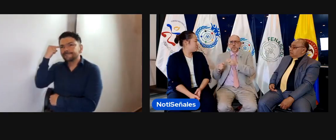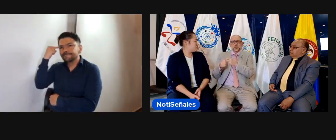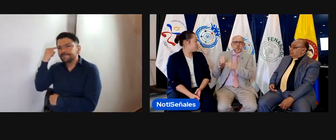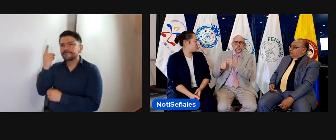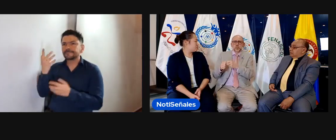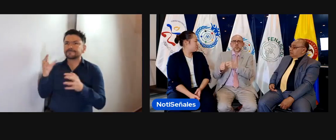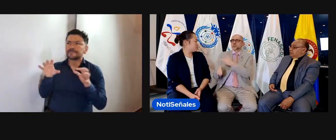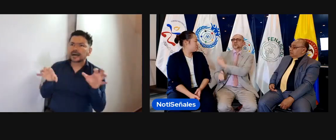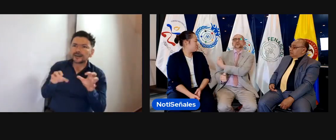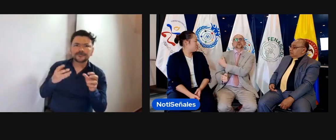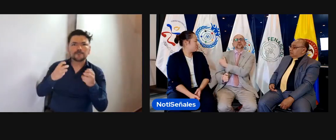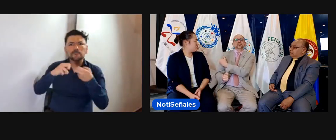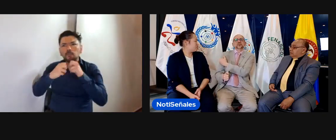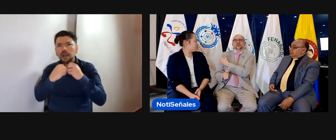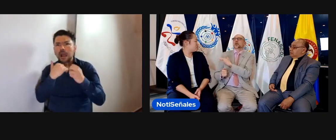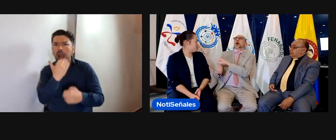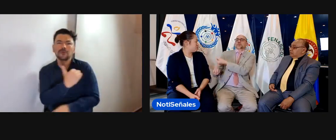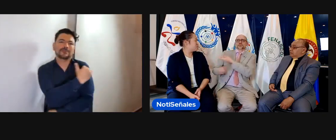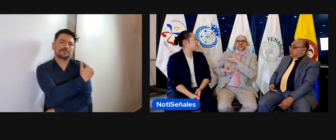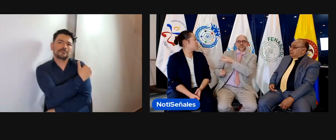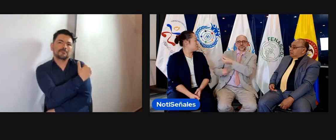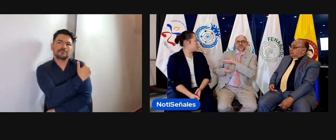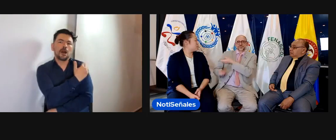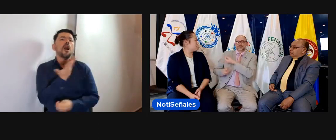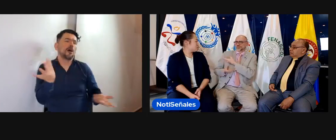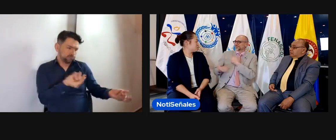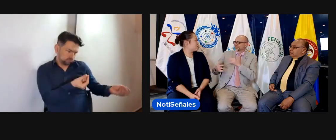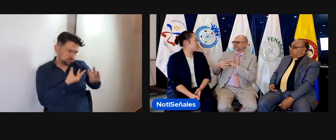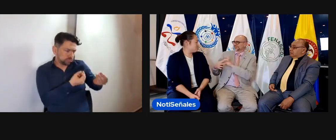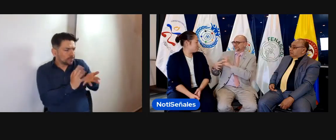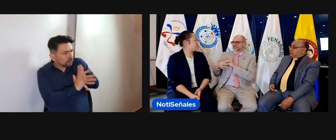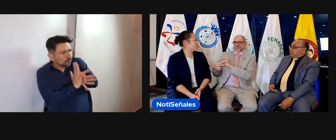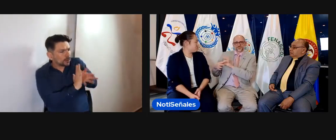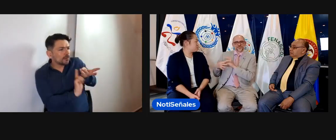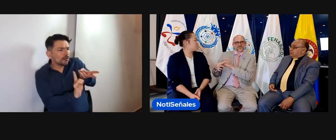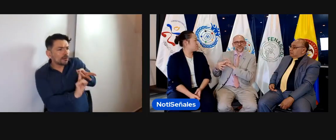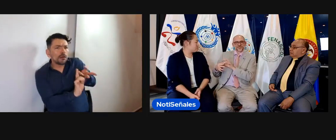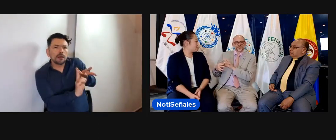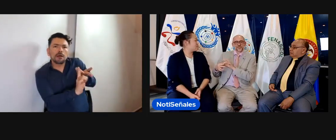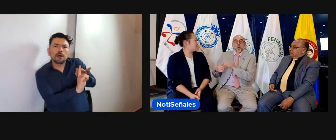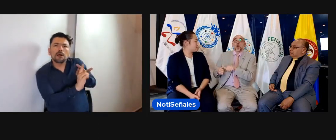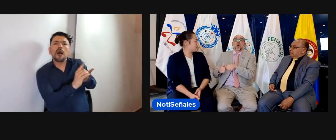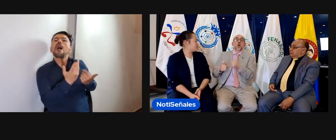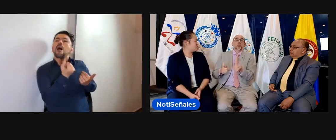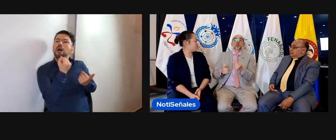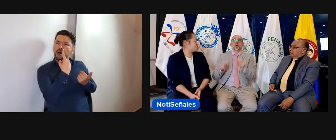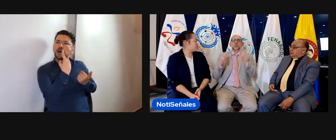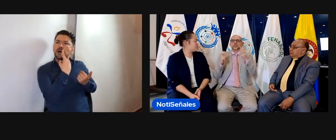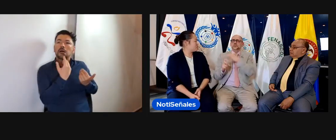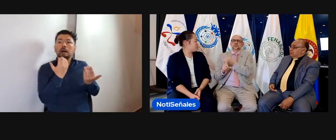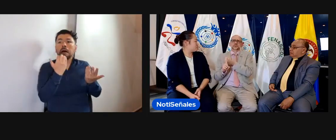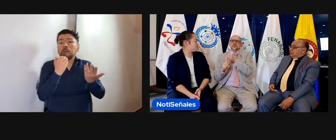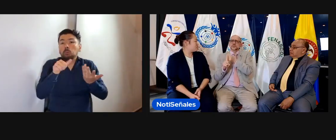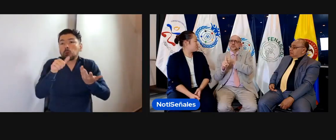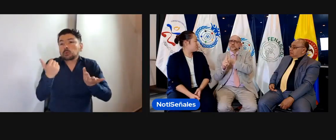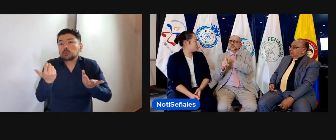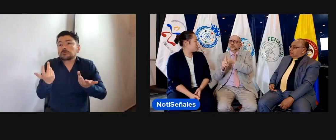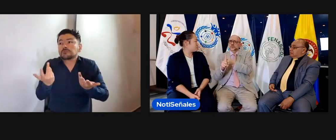y ellos, a su vez, la nuestra. Si ellos en algún momento presentan dificultades o hay algo que necesiten de nosotros, pues,